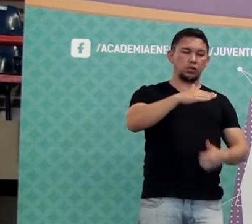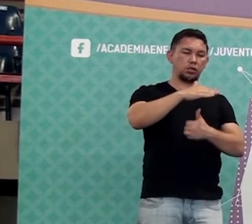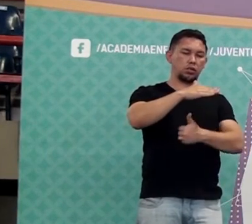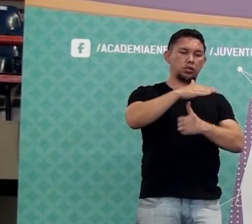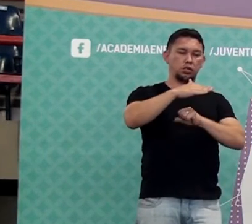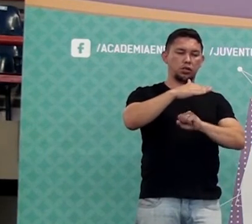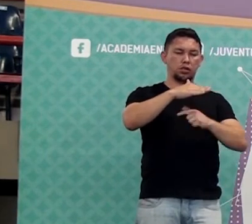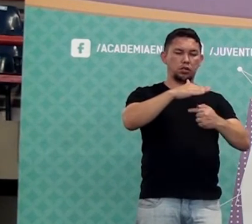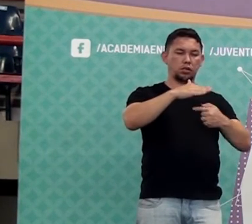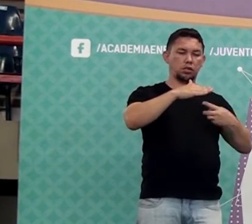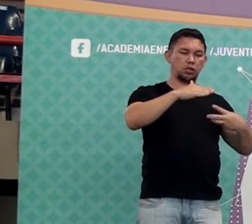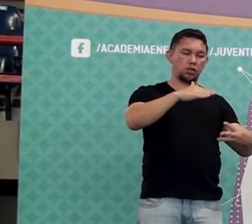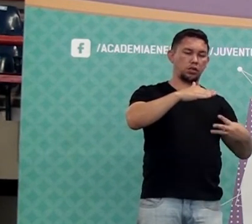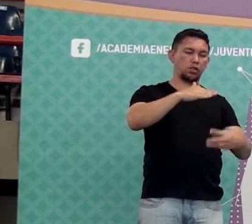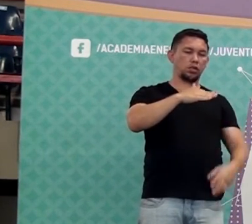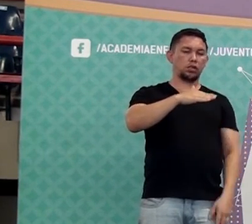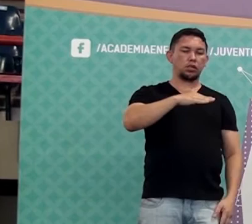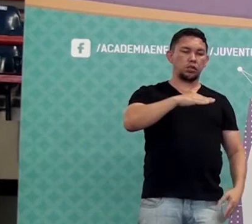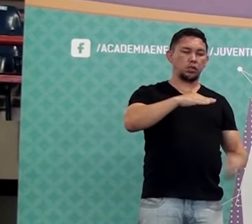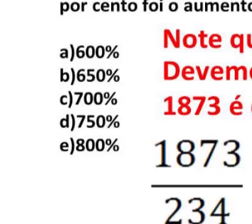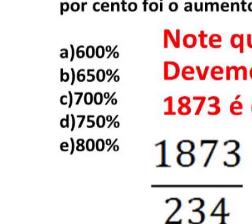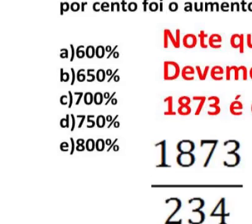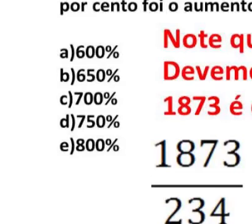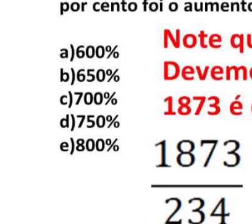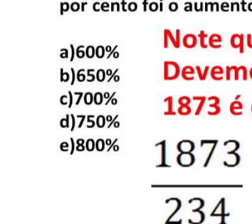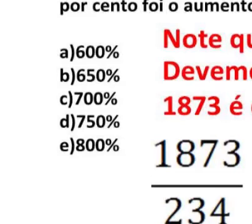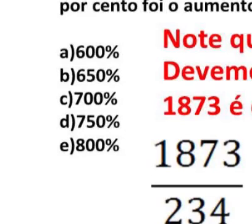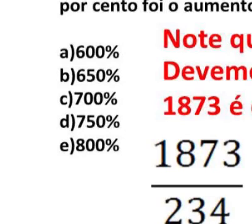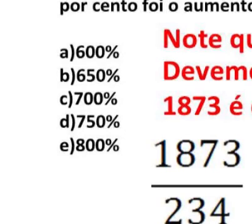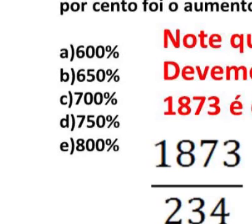quanto? 1873. O você vai ter que fazer então?